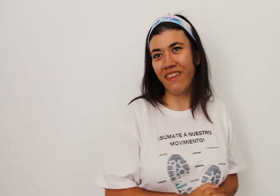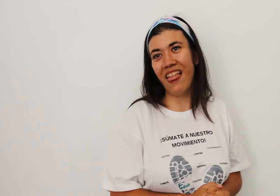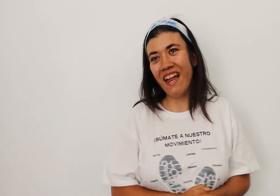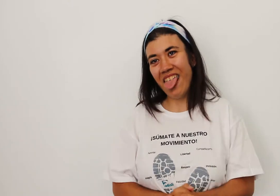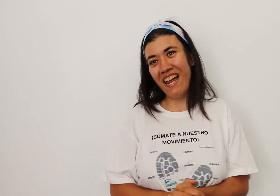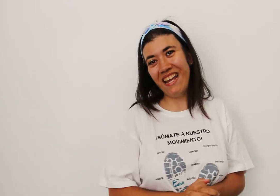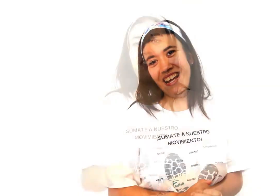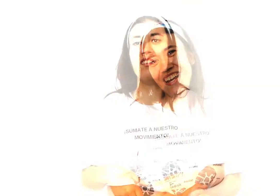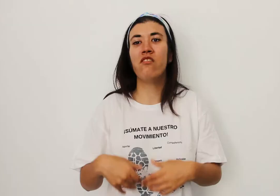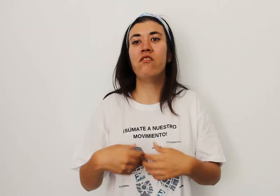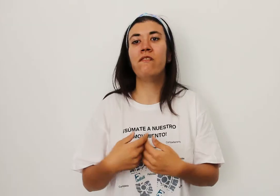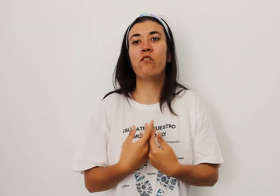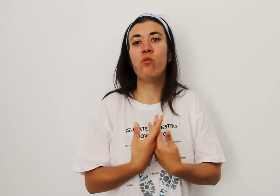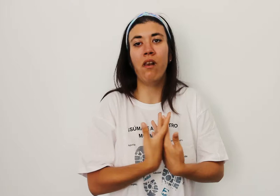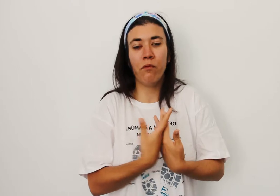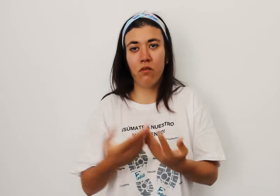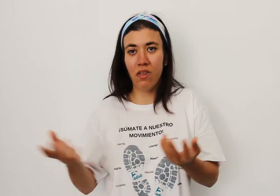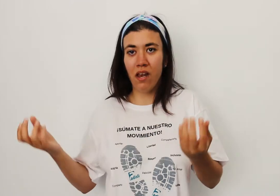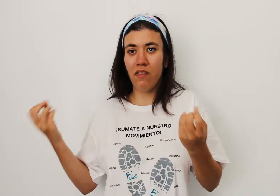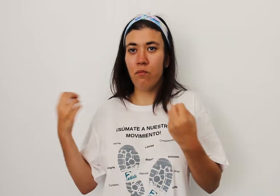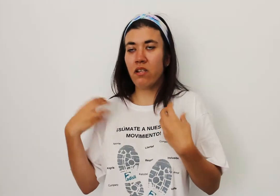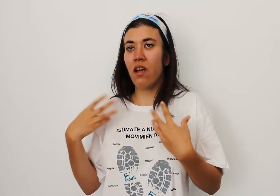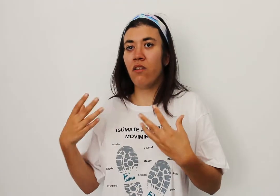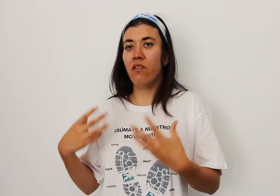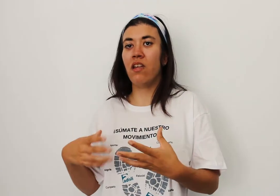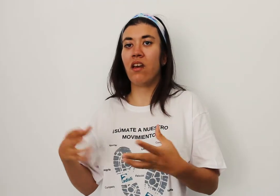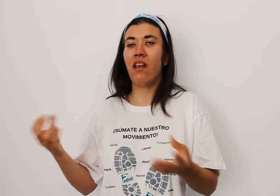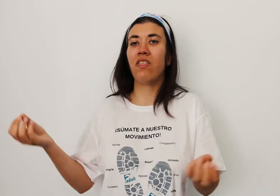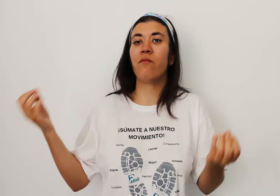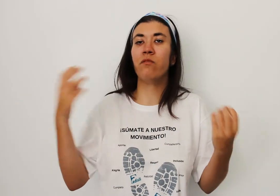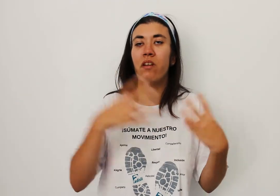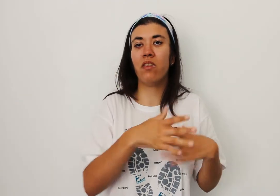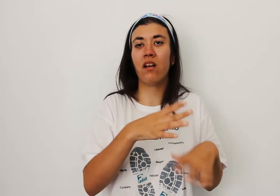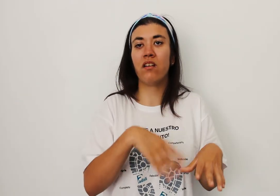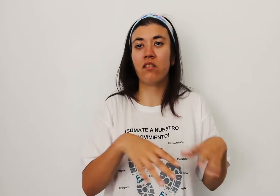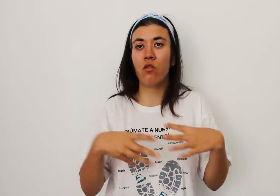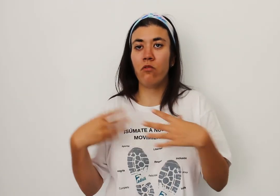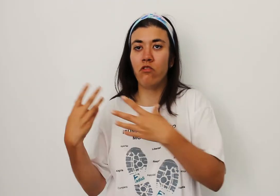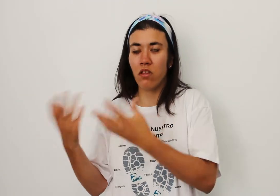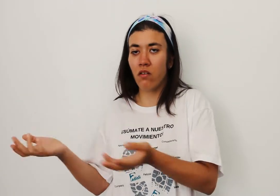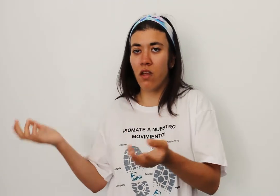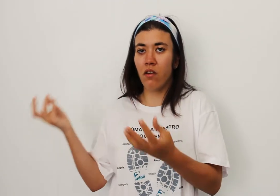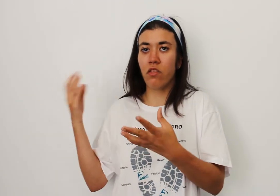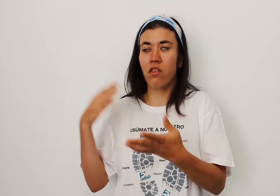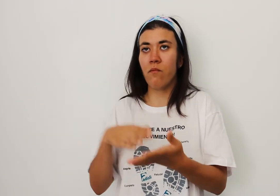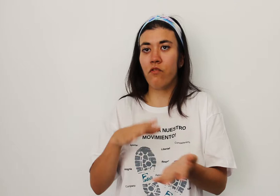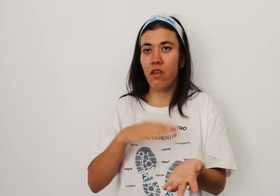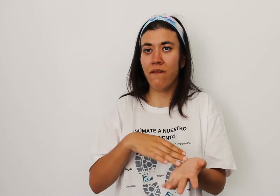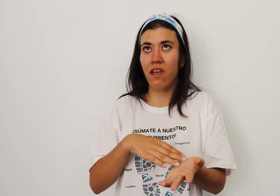entidad. Yo tuve la oportunidad el año pasado de realizar mis prácticas como monitora de ocio y tiempo libre